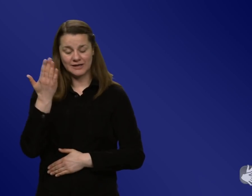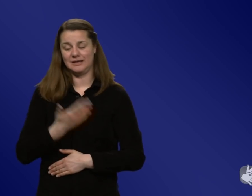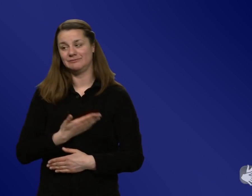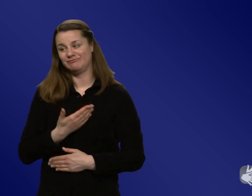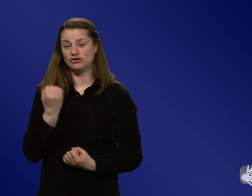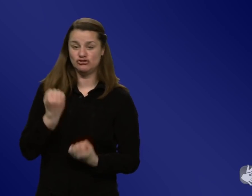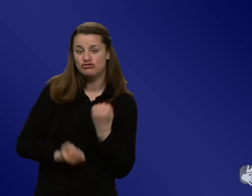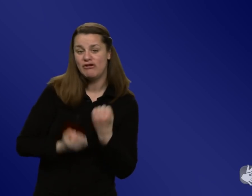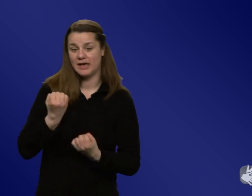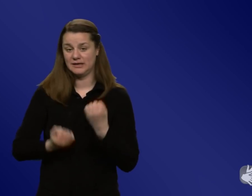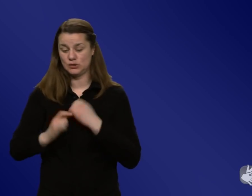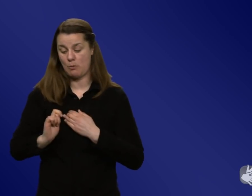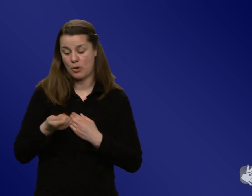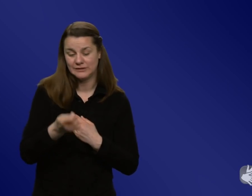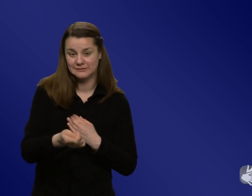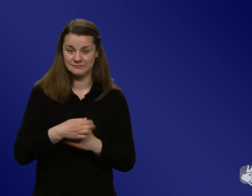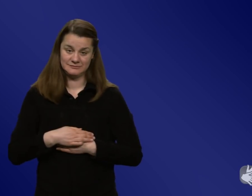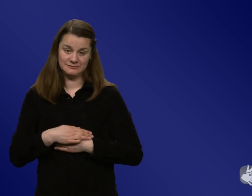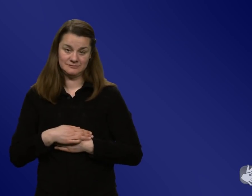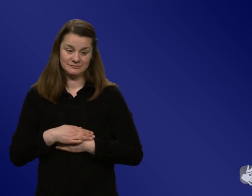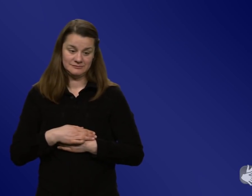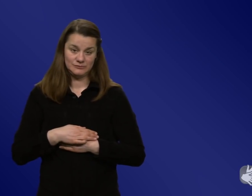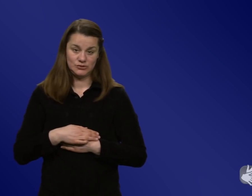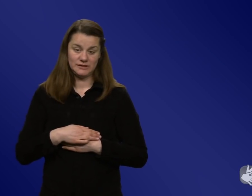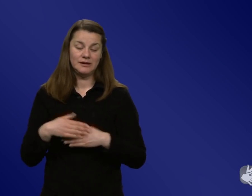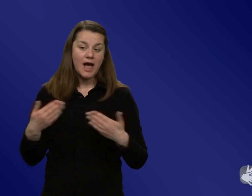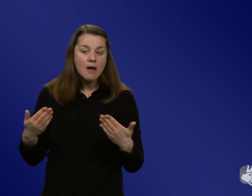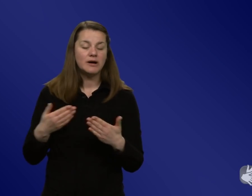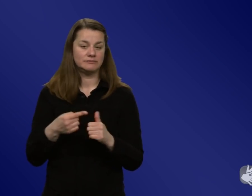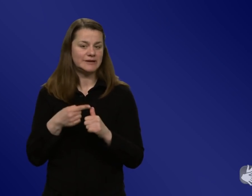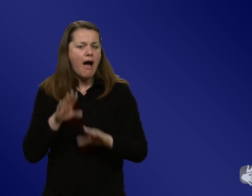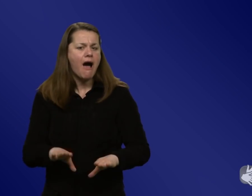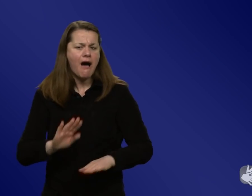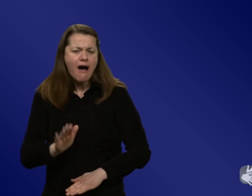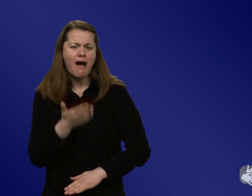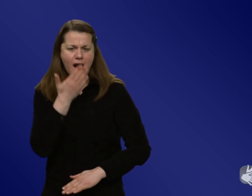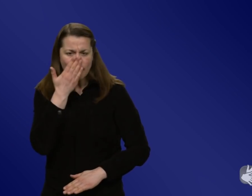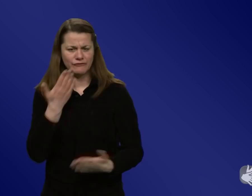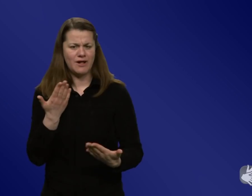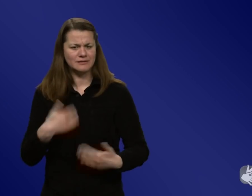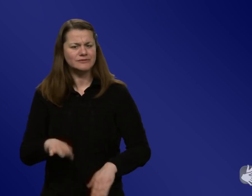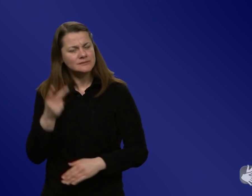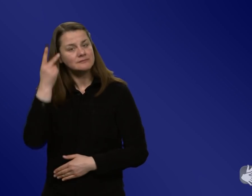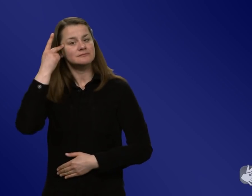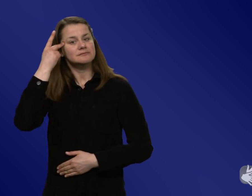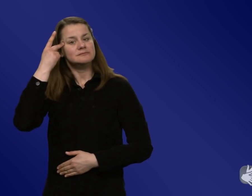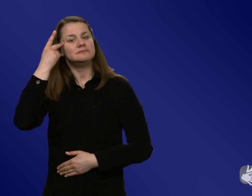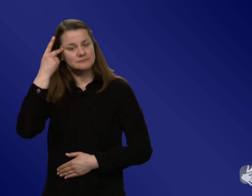unterscheidet sich auf ZIK-Faktoren. Aber das sind so Dinge, die einem vielleicht immer auch im Gedächtnis bleiben, wenn man das so vergleicht.